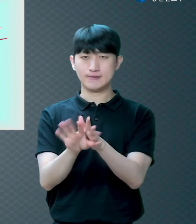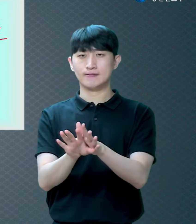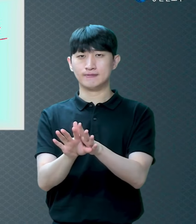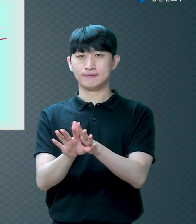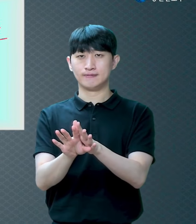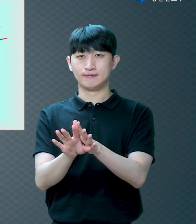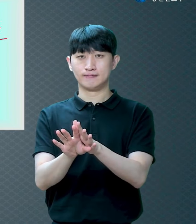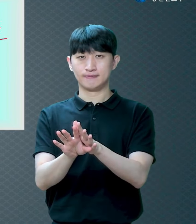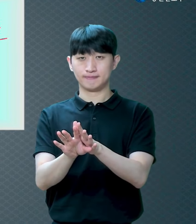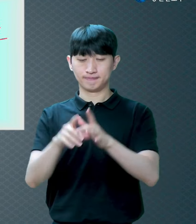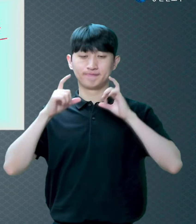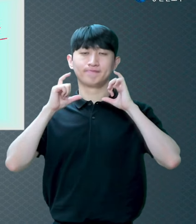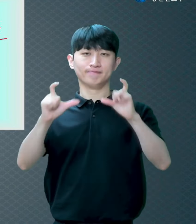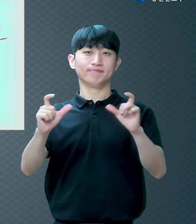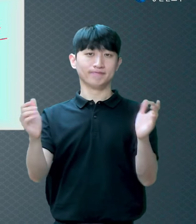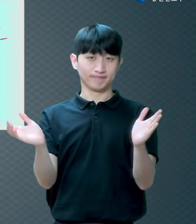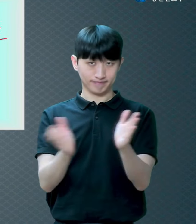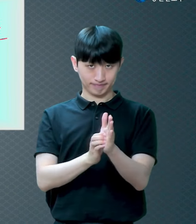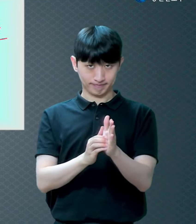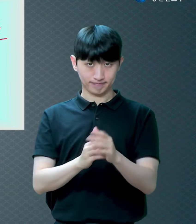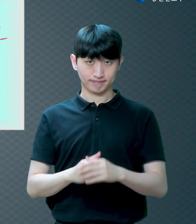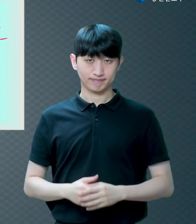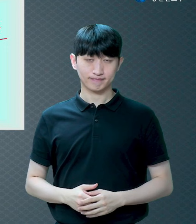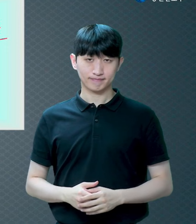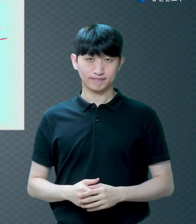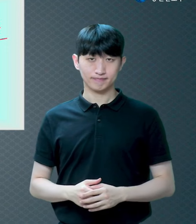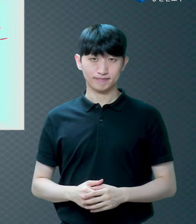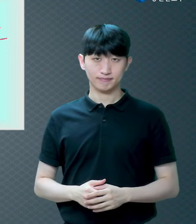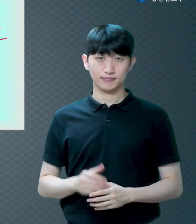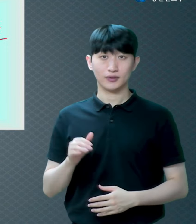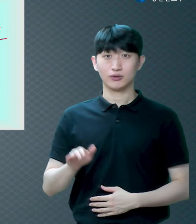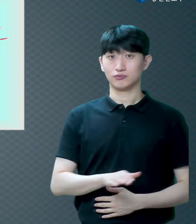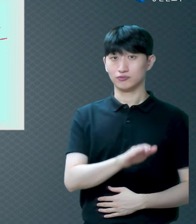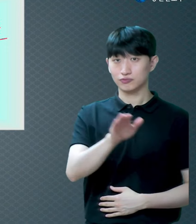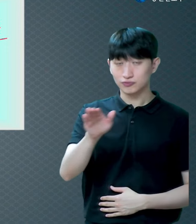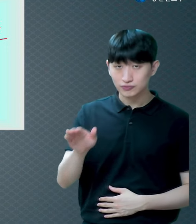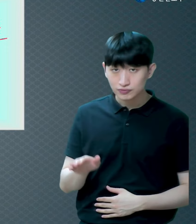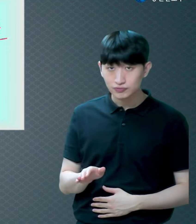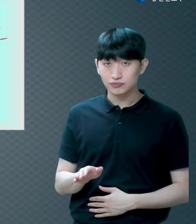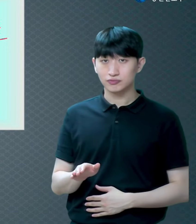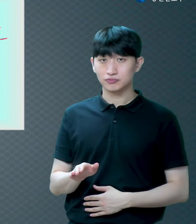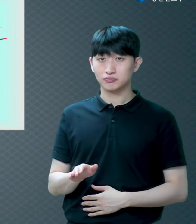거예요 우린 믿는 게 남아 있잖아요 하나님 거짓말해요?